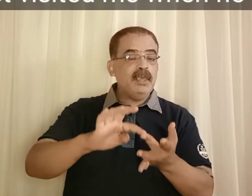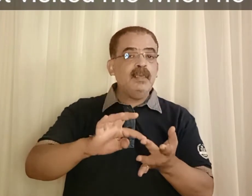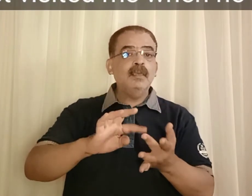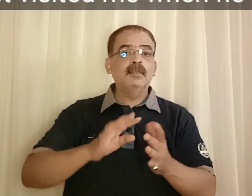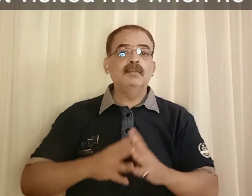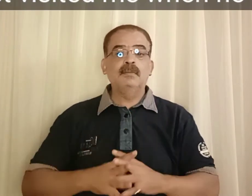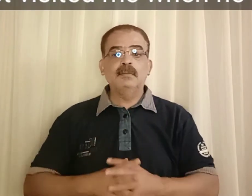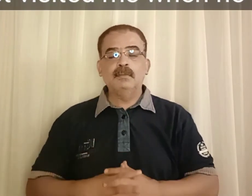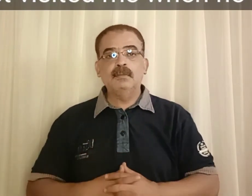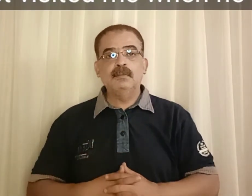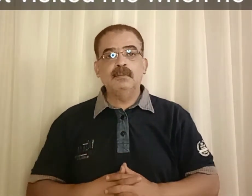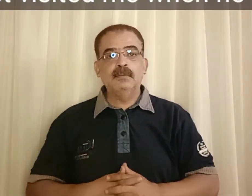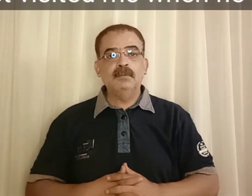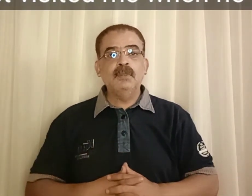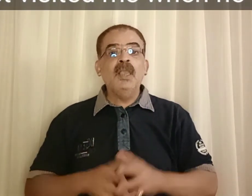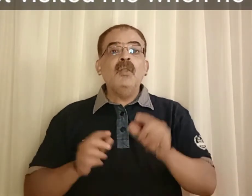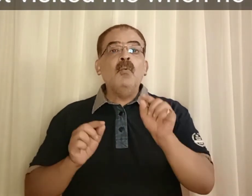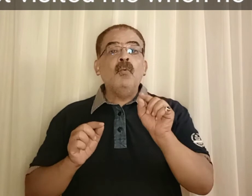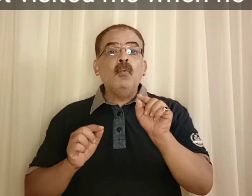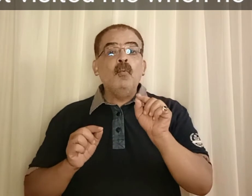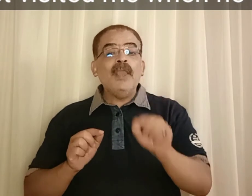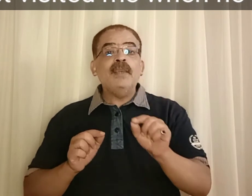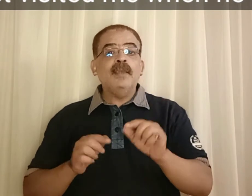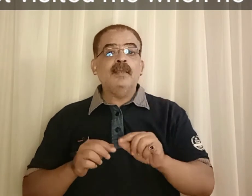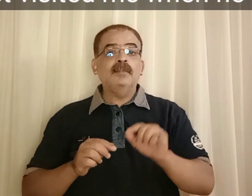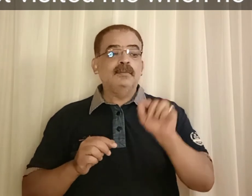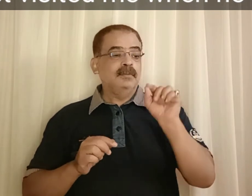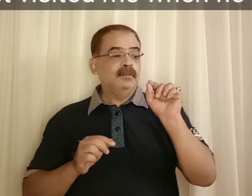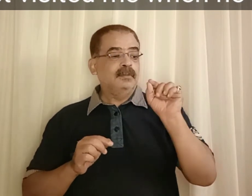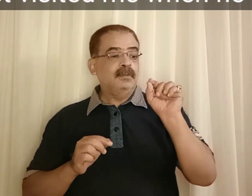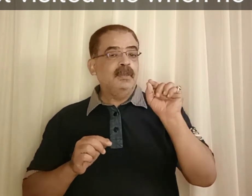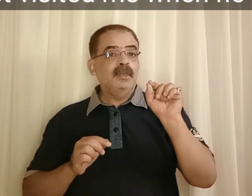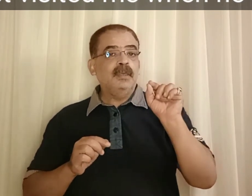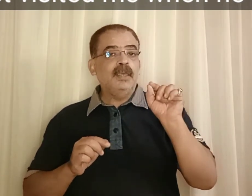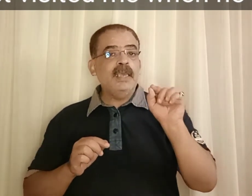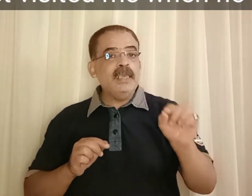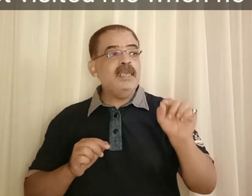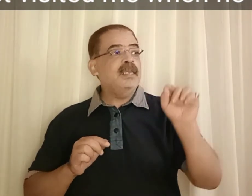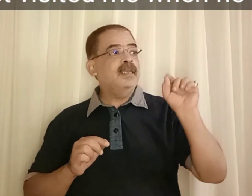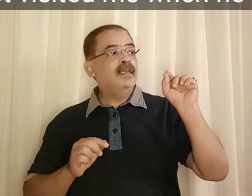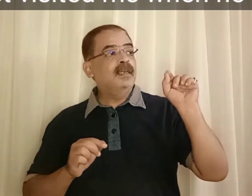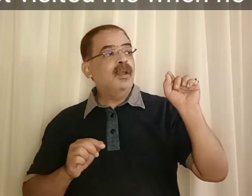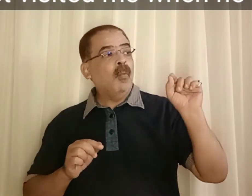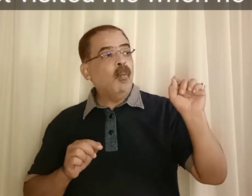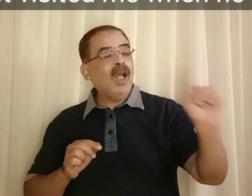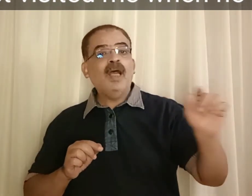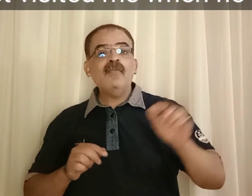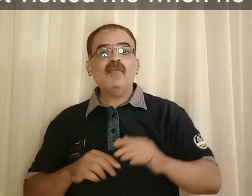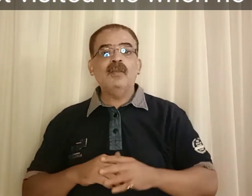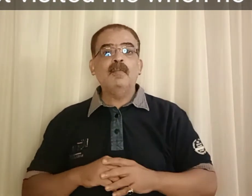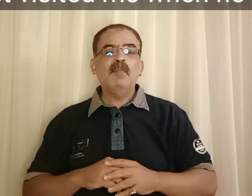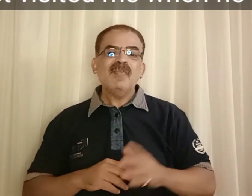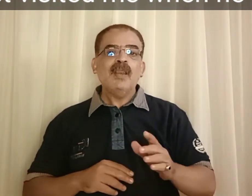when he was مثلا